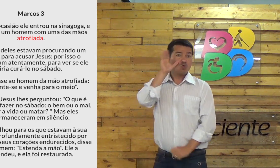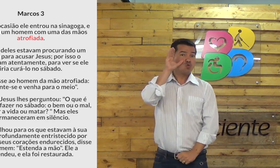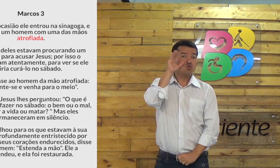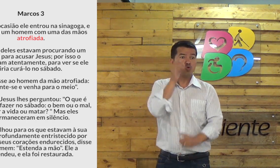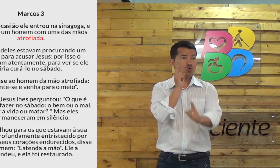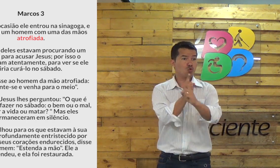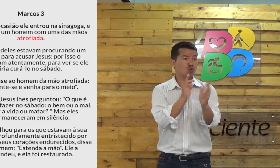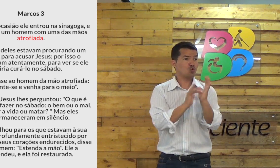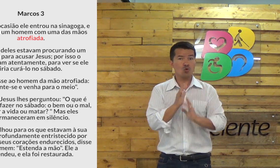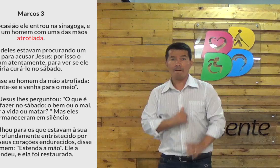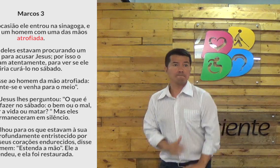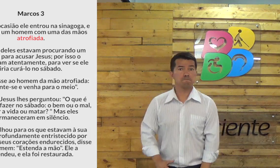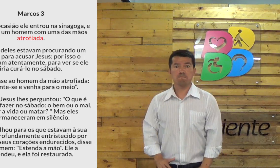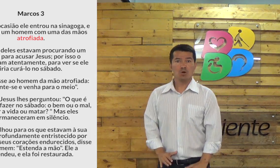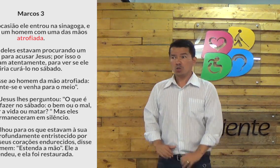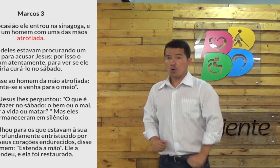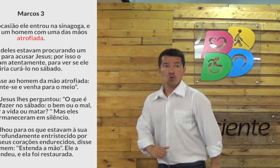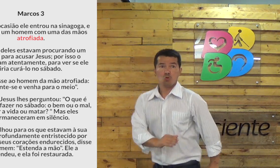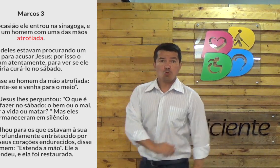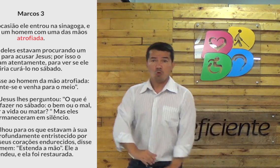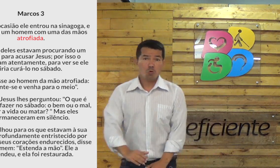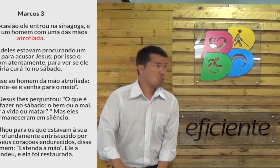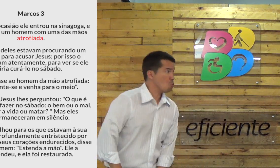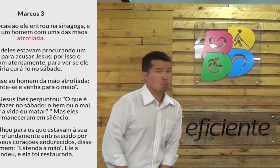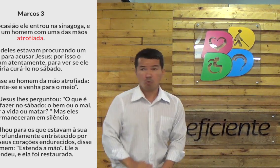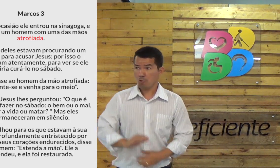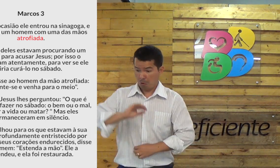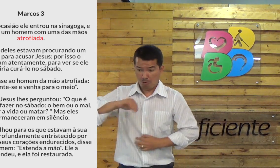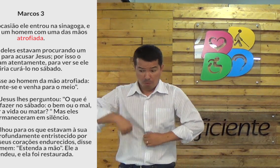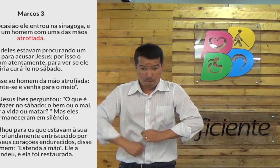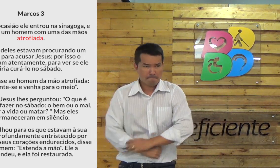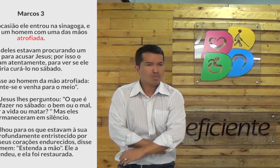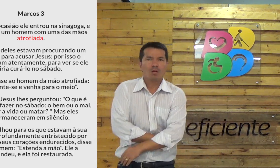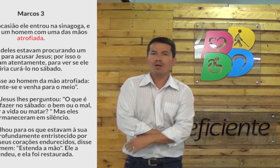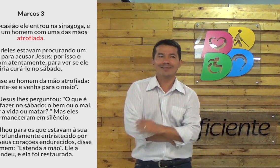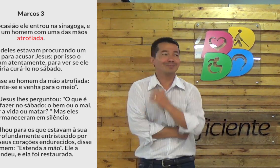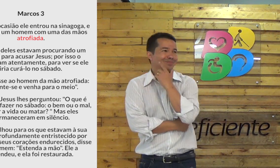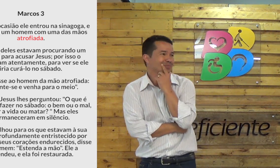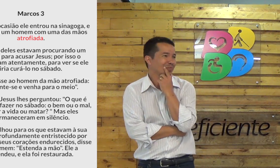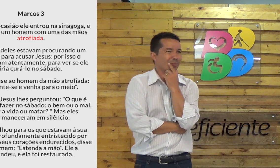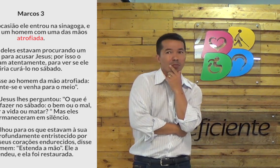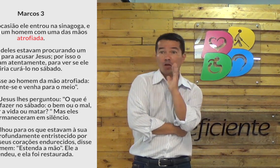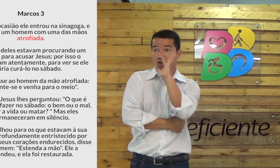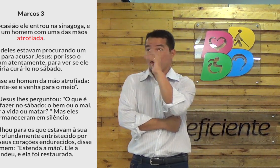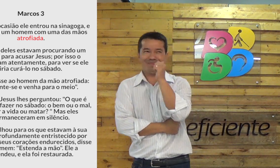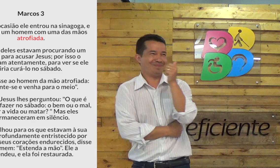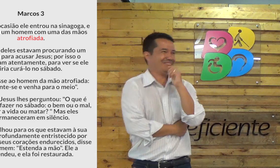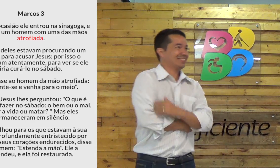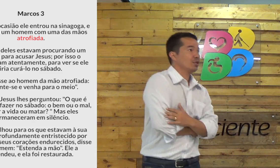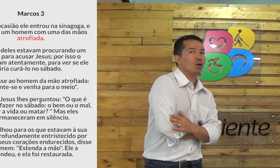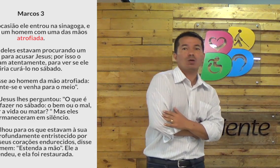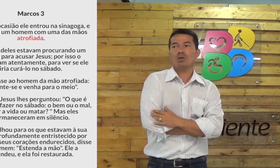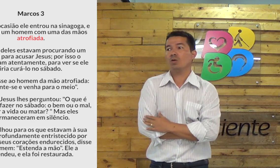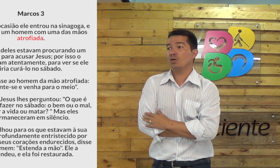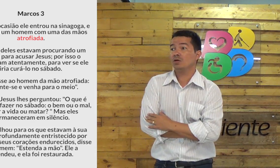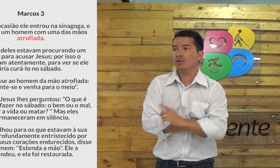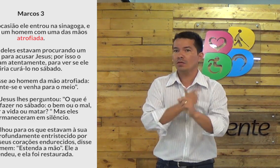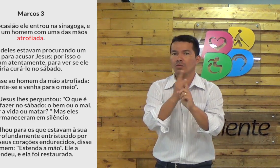Foi se esgueirando, né? Meio assim, sem ninguém percebê-lo. E ele se infiltrou. Ele escondeu a mão na roupa ali, né?